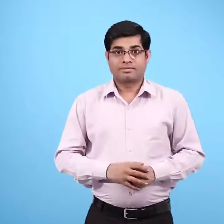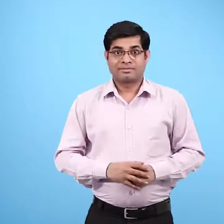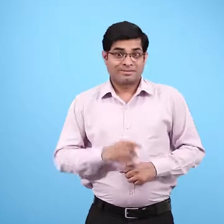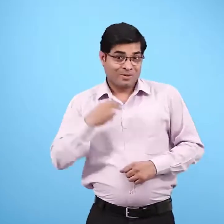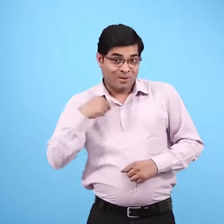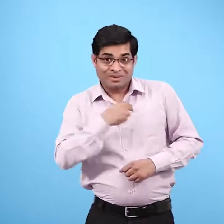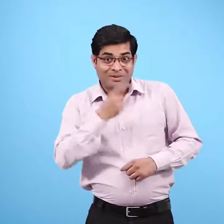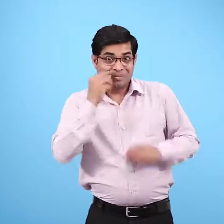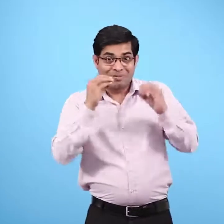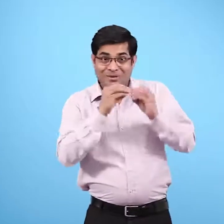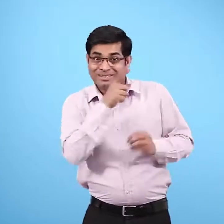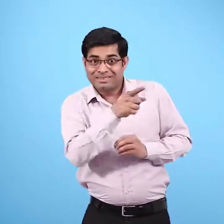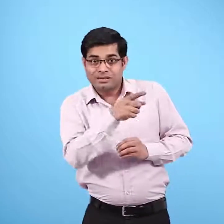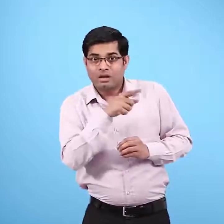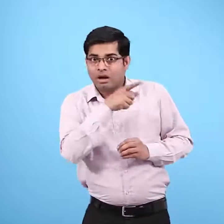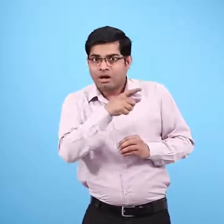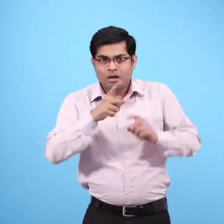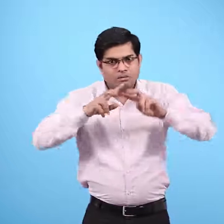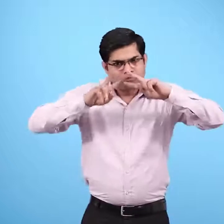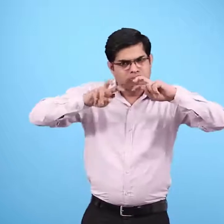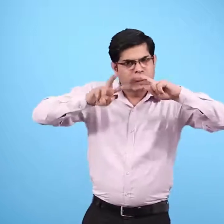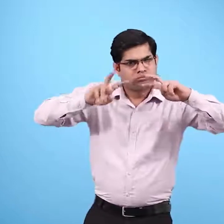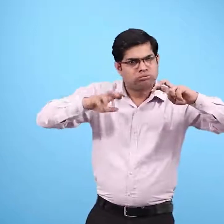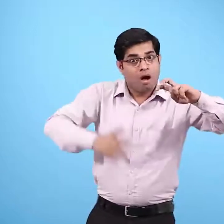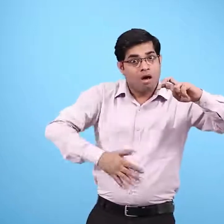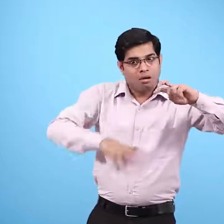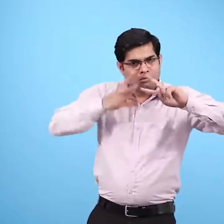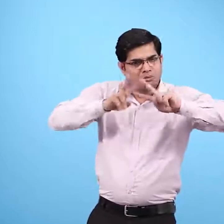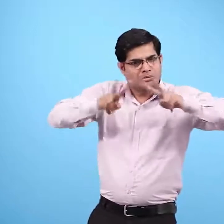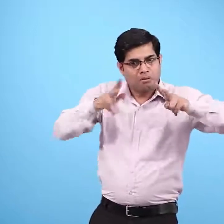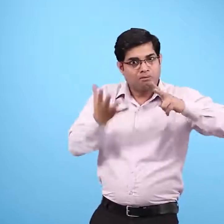उनकी वैज्ञानिक खोज को दुनिया के सभी वैज्ञानिकों निसा राहा